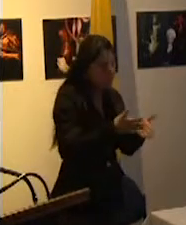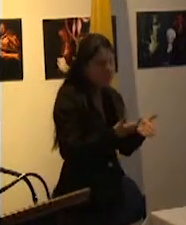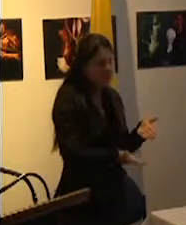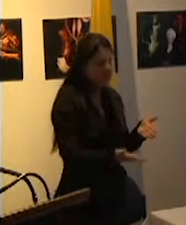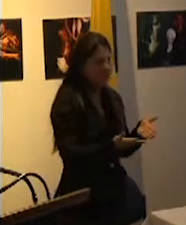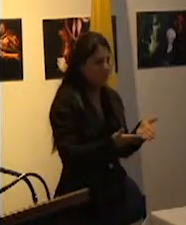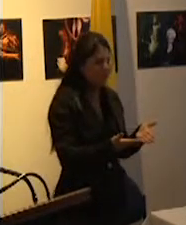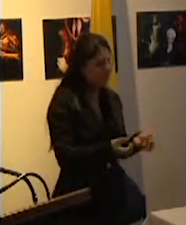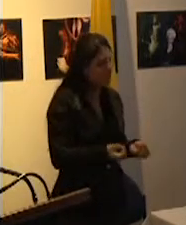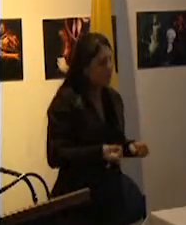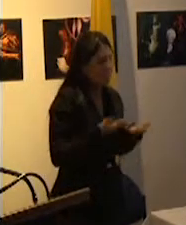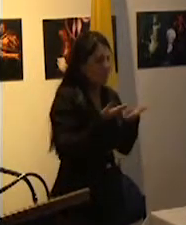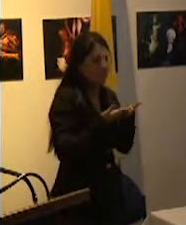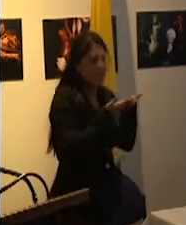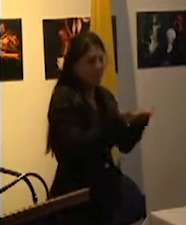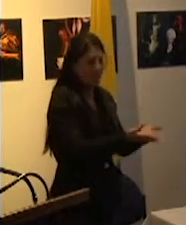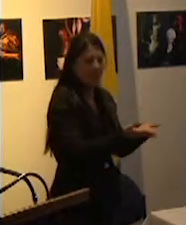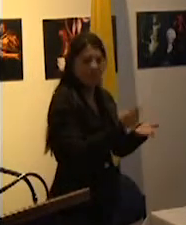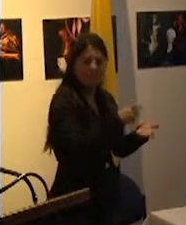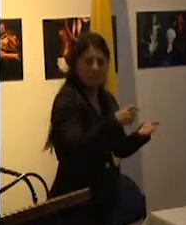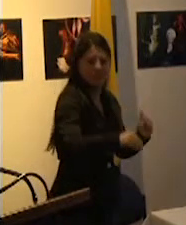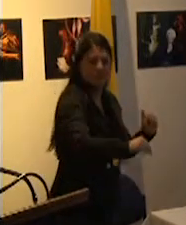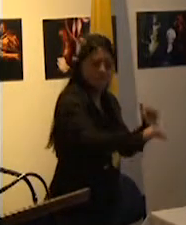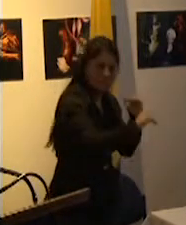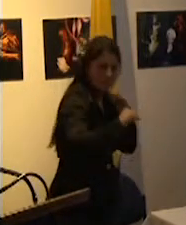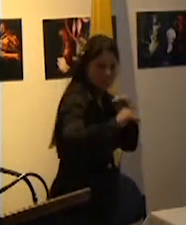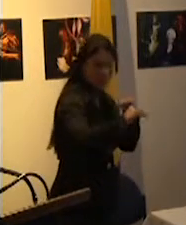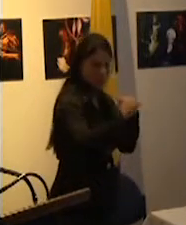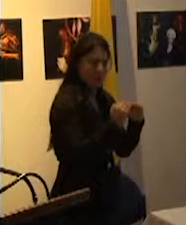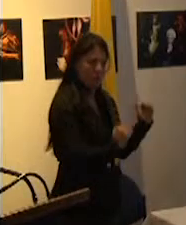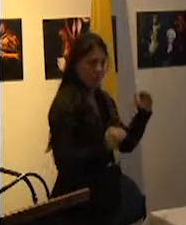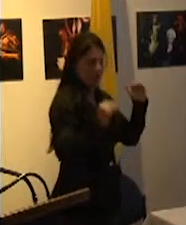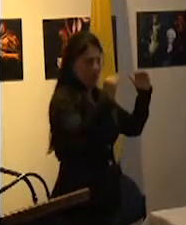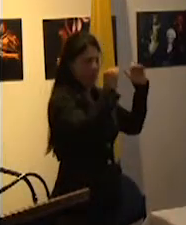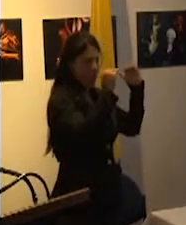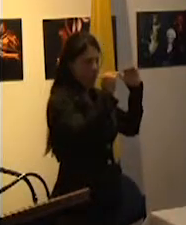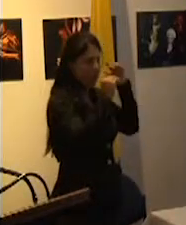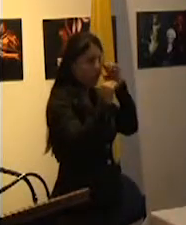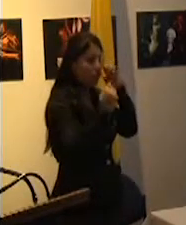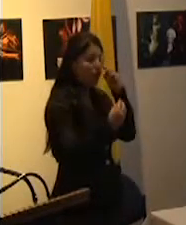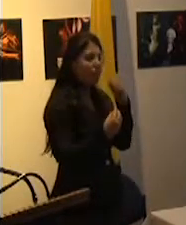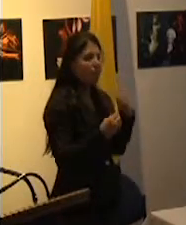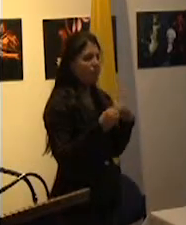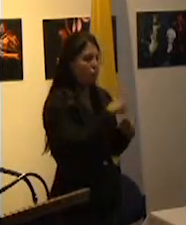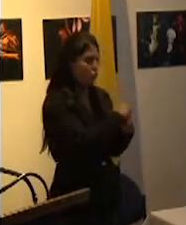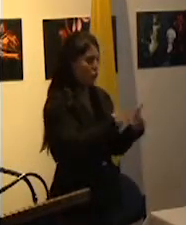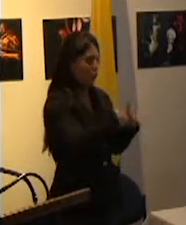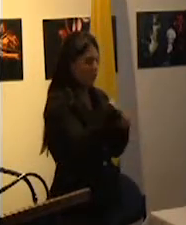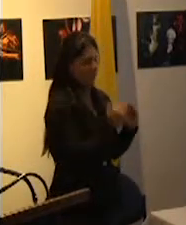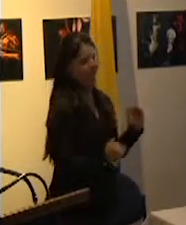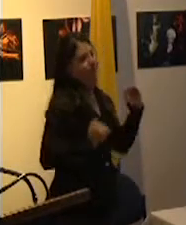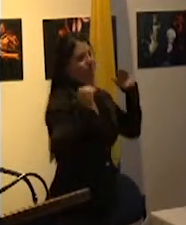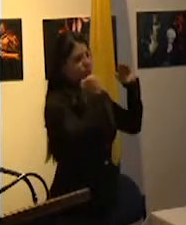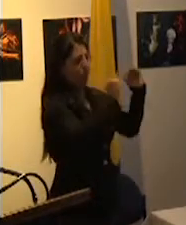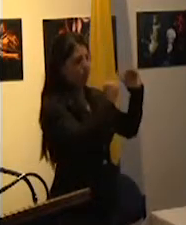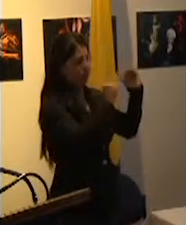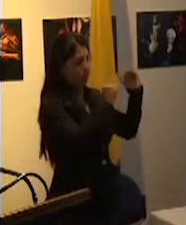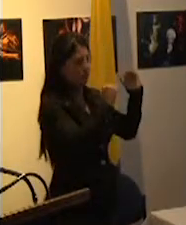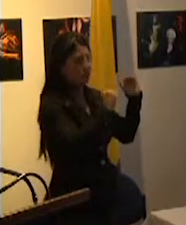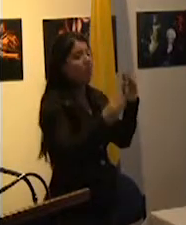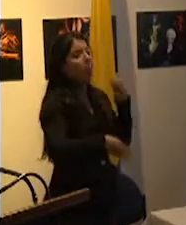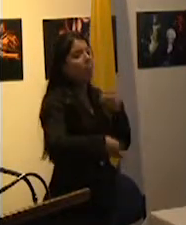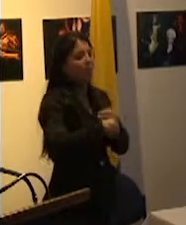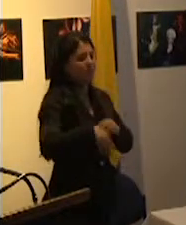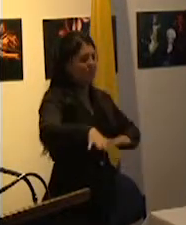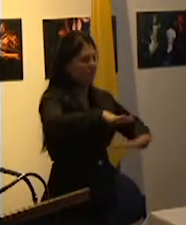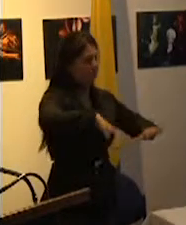proponer a proporcionar la necesaria homogeneidad para la supervivencia social pero además las exigencias del medio